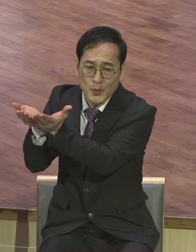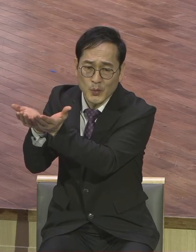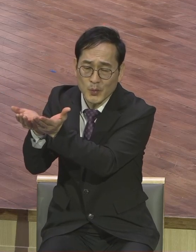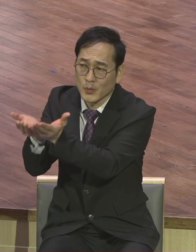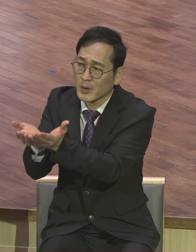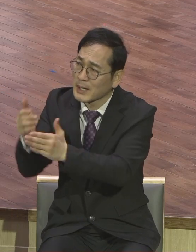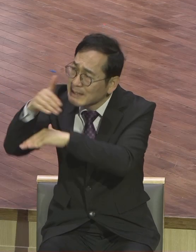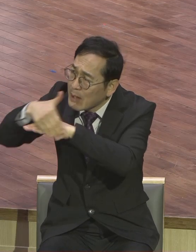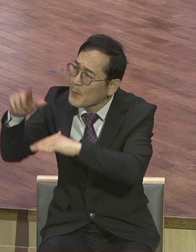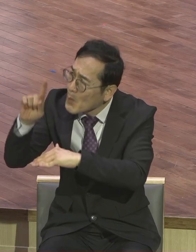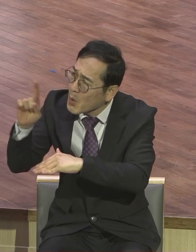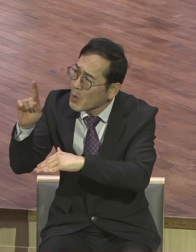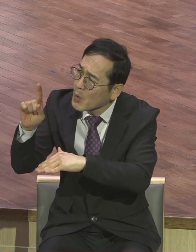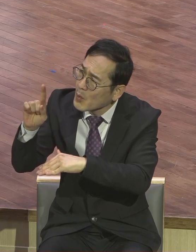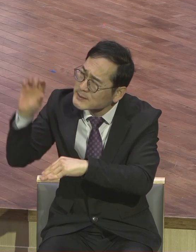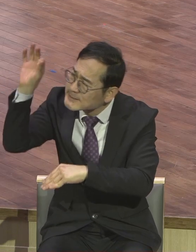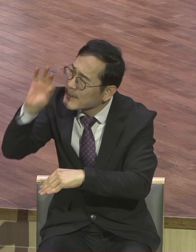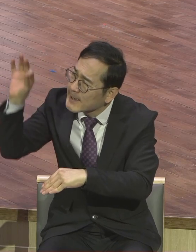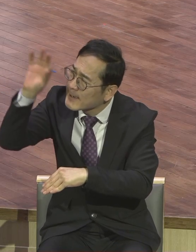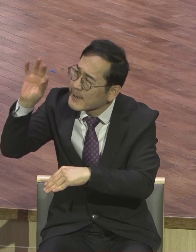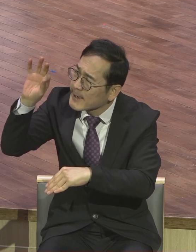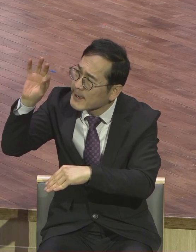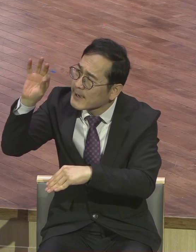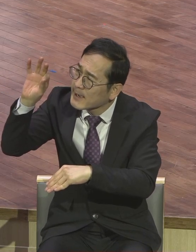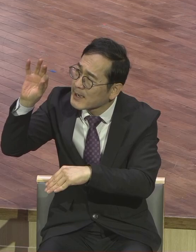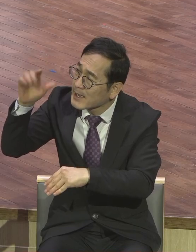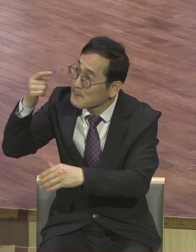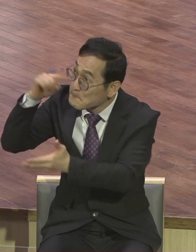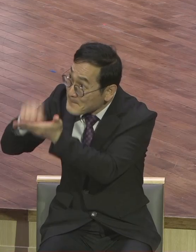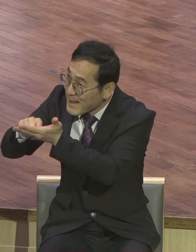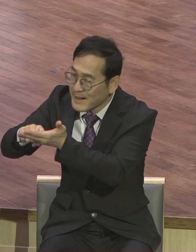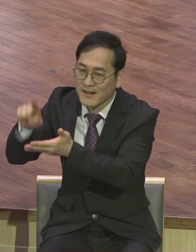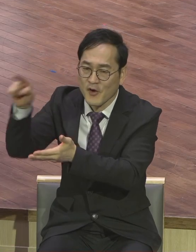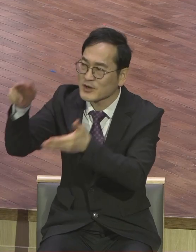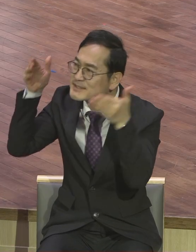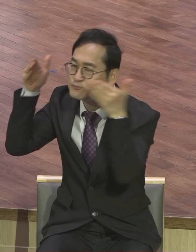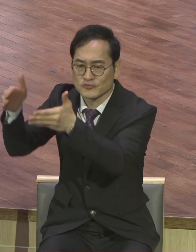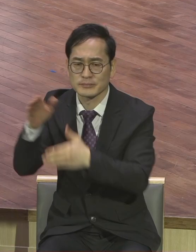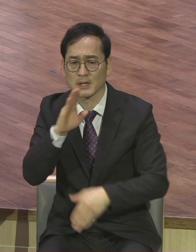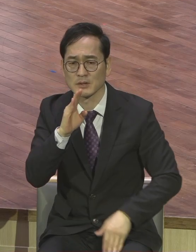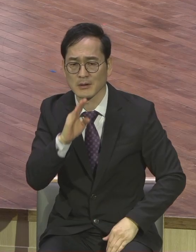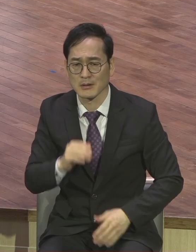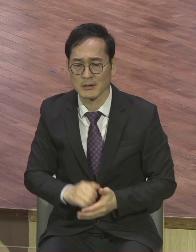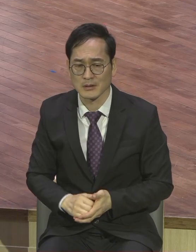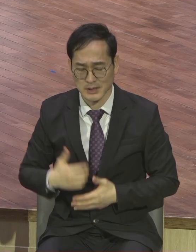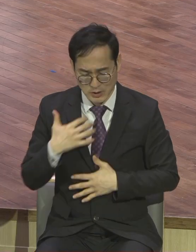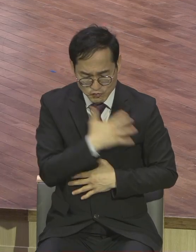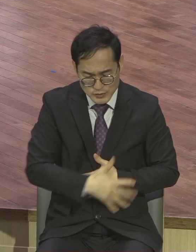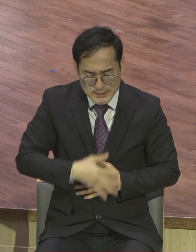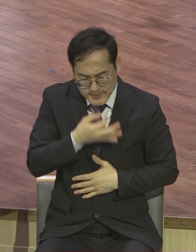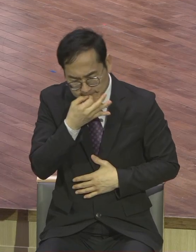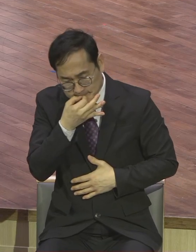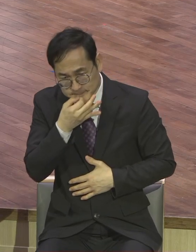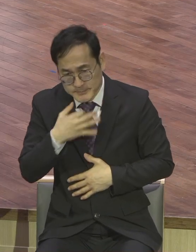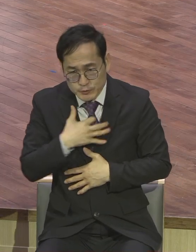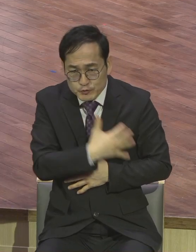그것을 알고 제대로 투자를 해야 하는데 그저 육신의 것만 육신적인